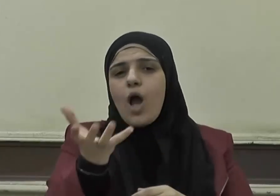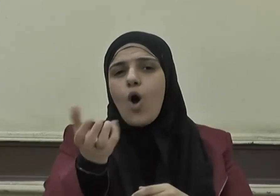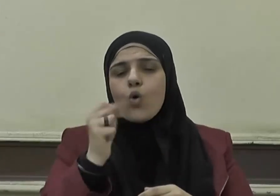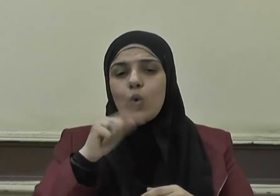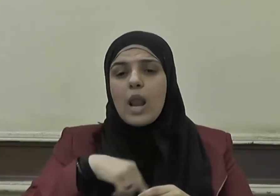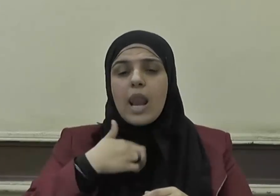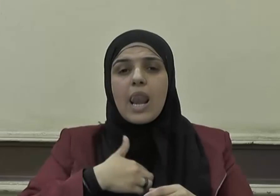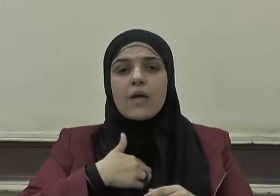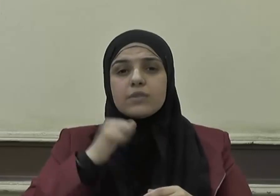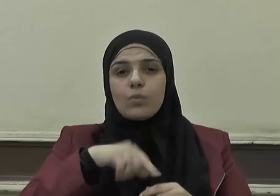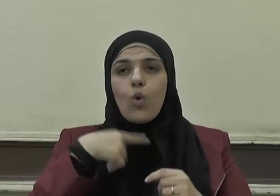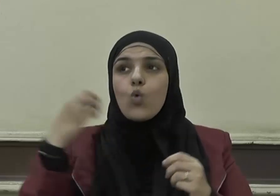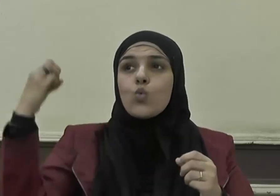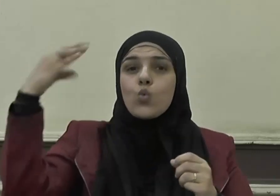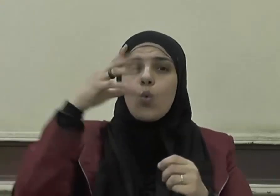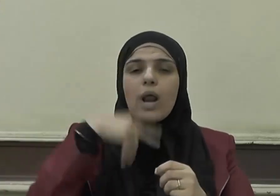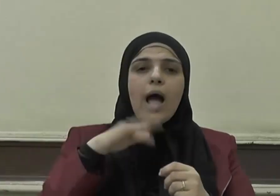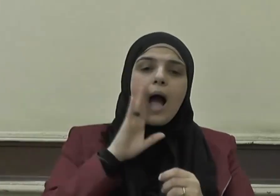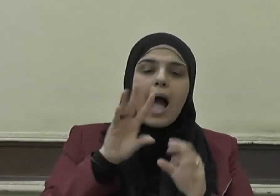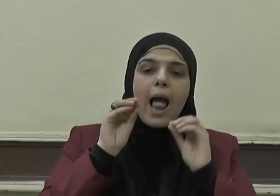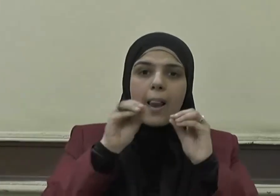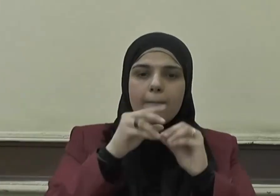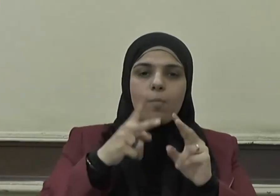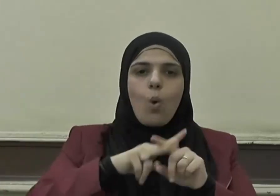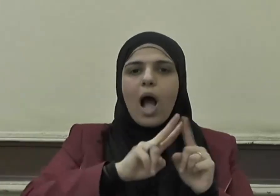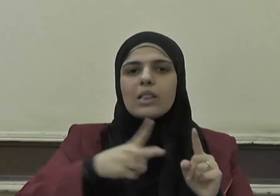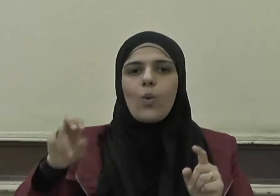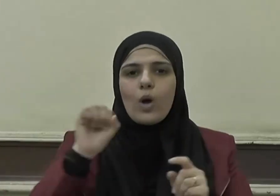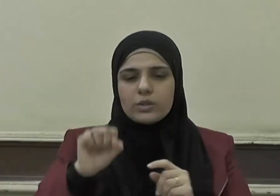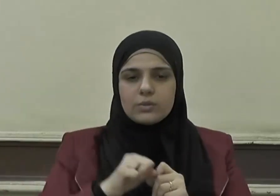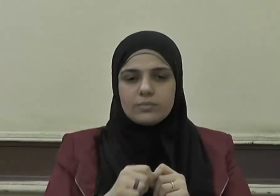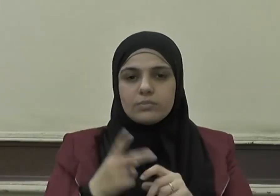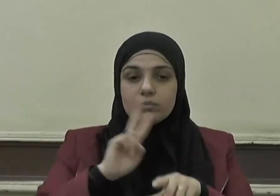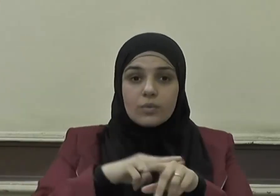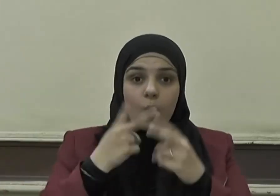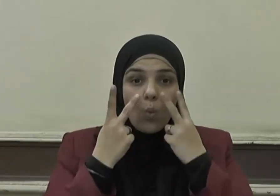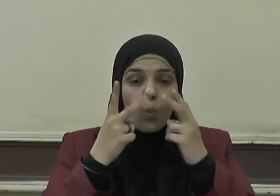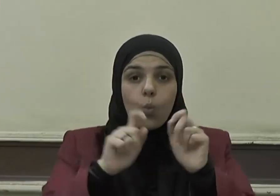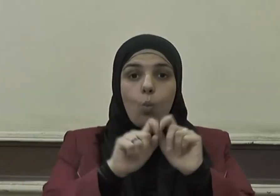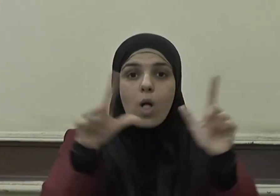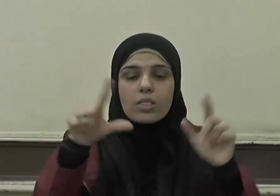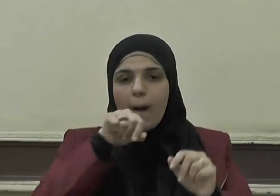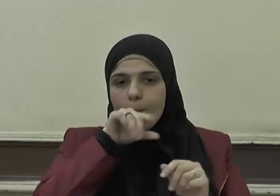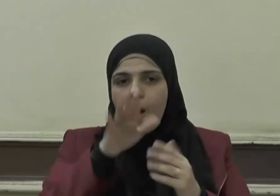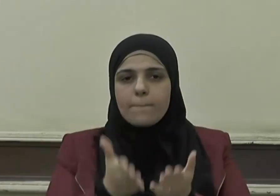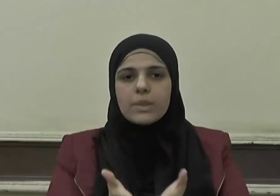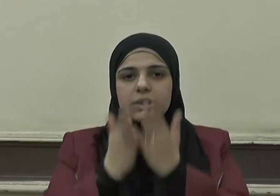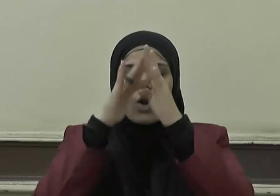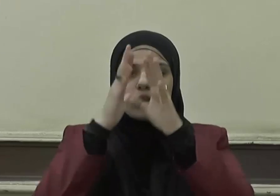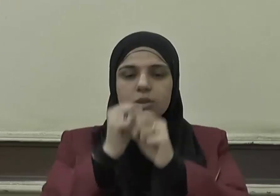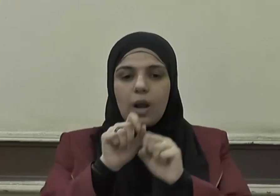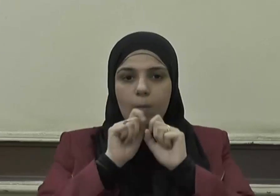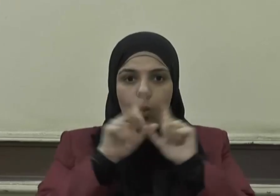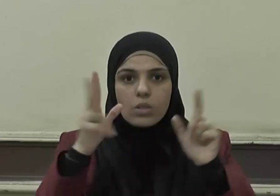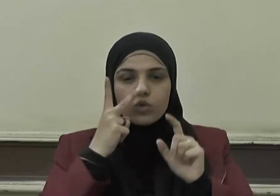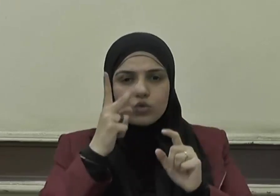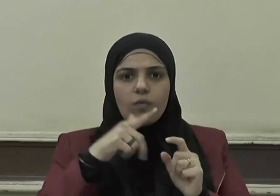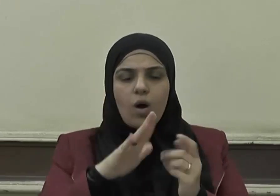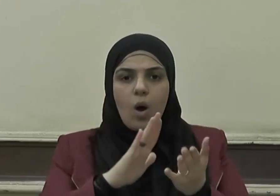أنفسهم بنور العلم وأدواته وقد بيّن النبي صلى الله عليه وسلم خطورتهم